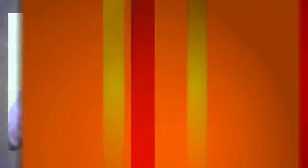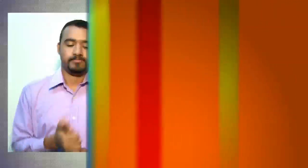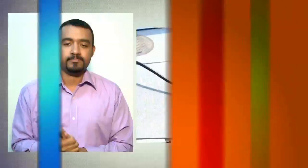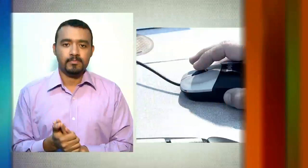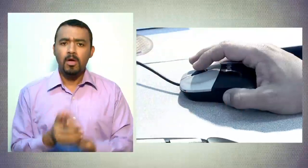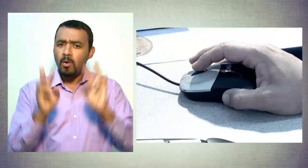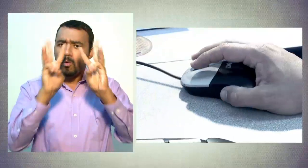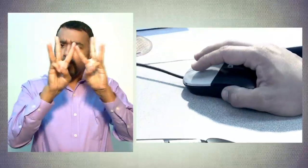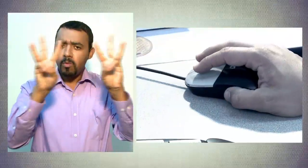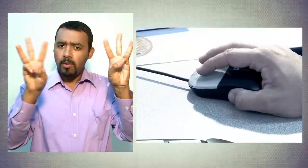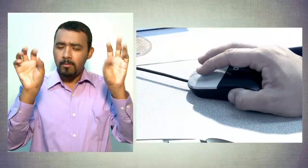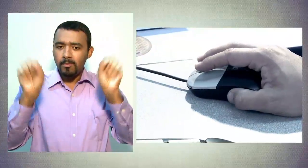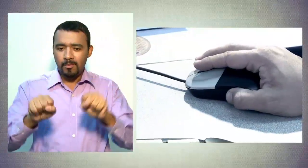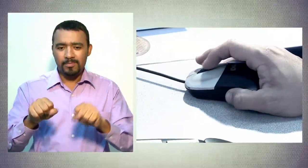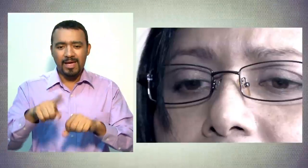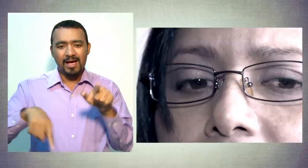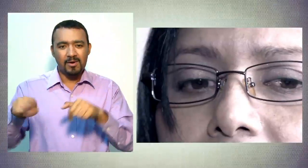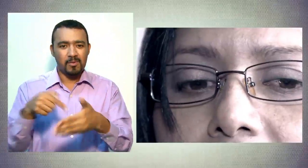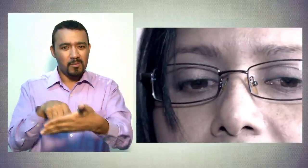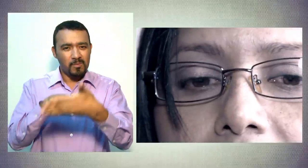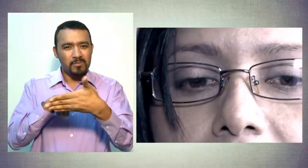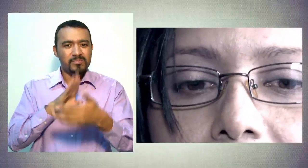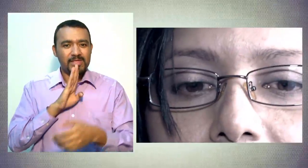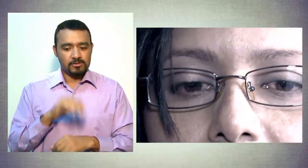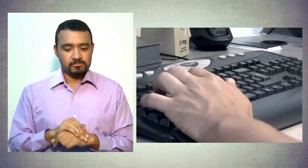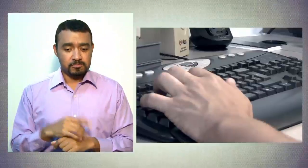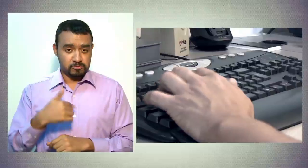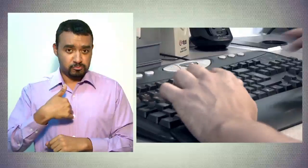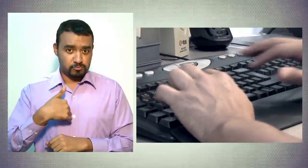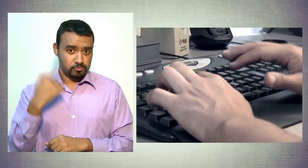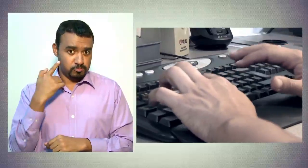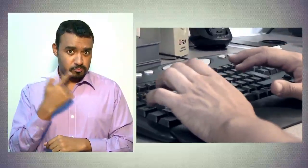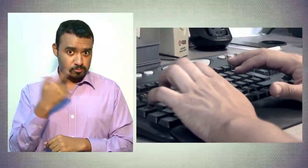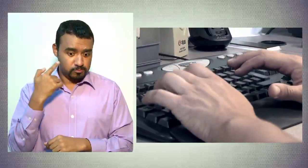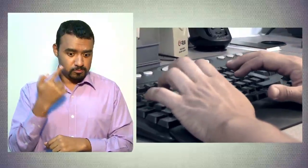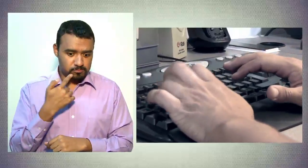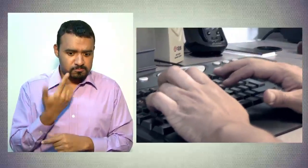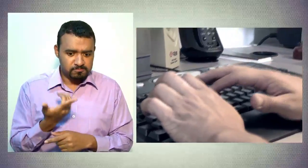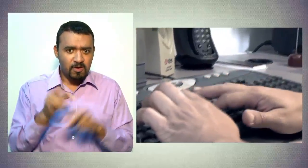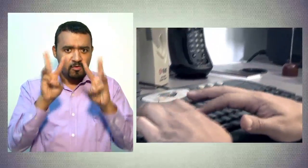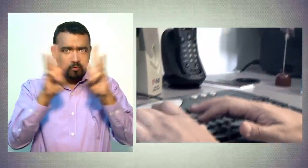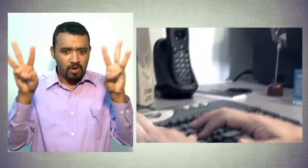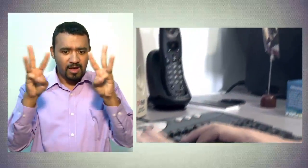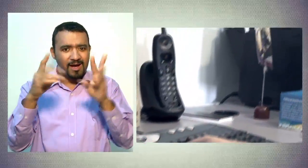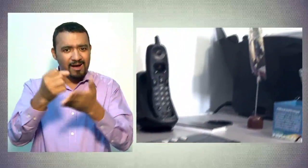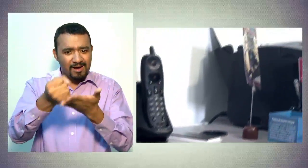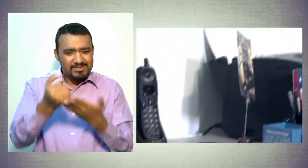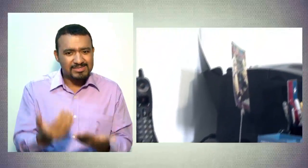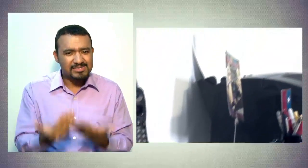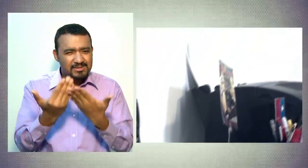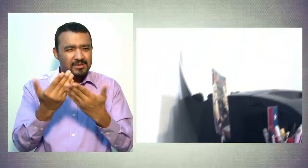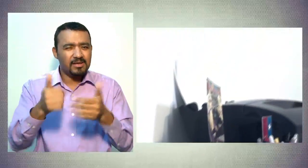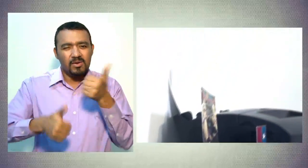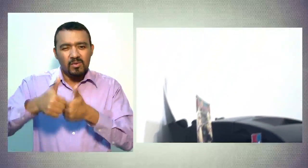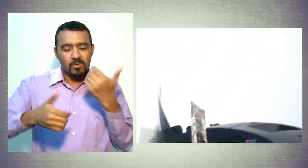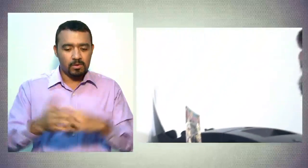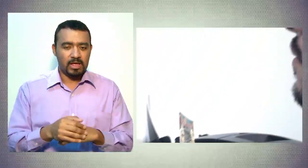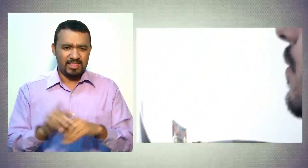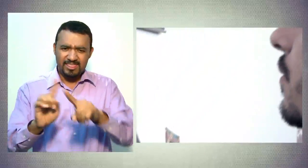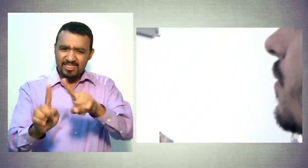En la web encontramos algunos sitios que pueden ser muy útiles para la población con dificultades auditivas. Los invitamos a navegarlos